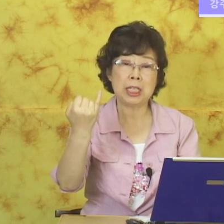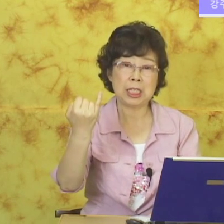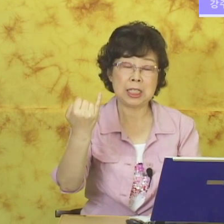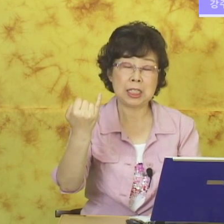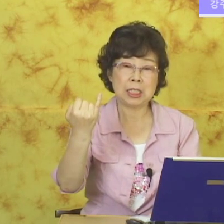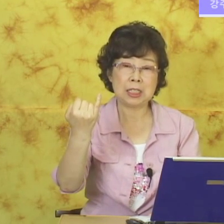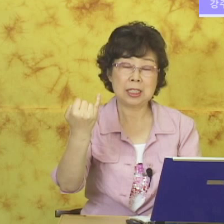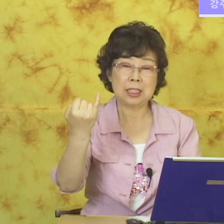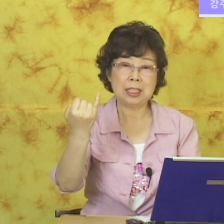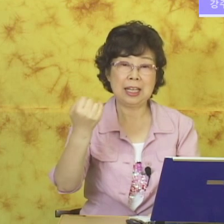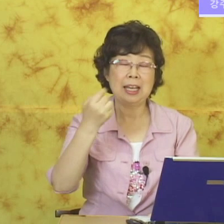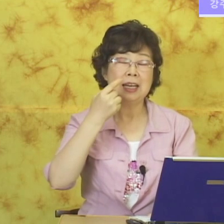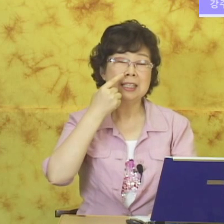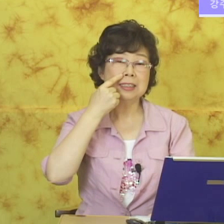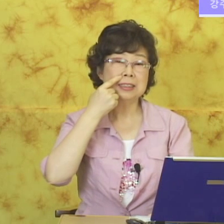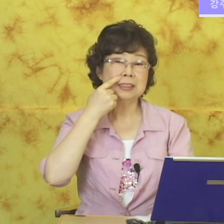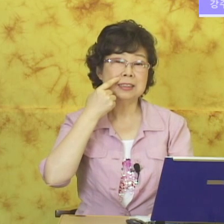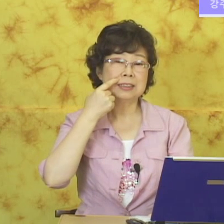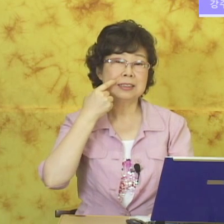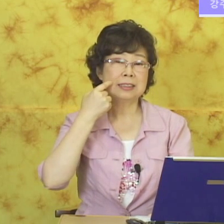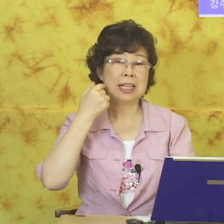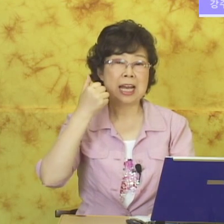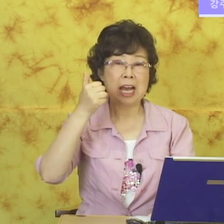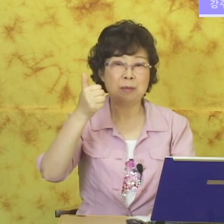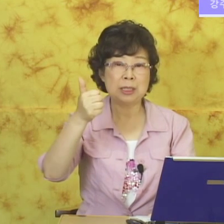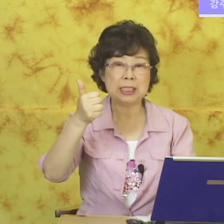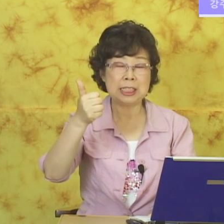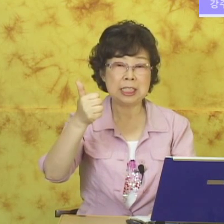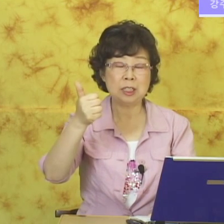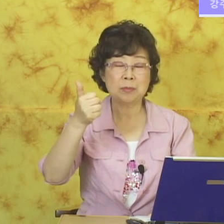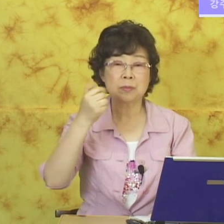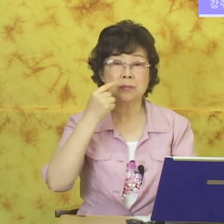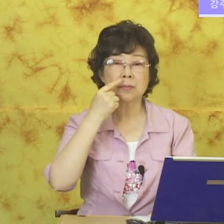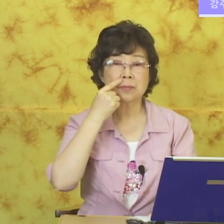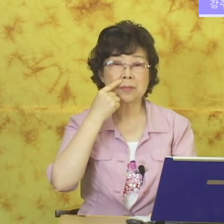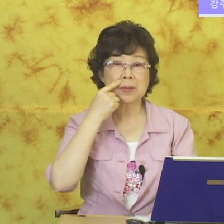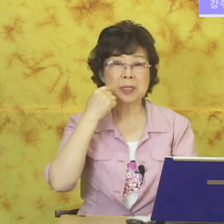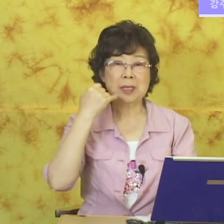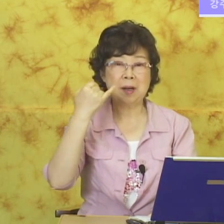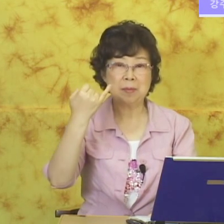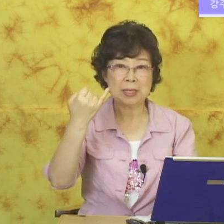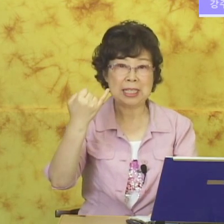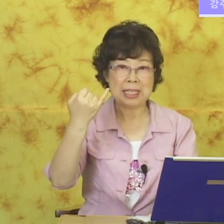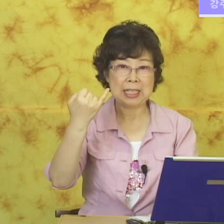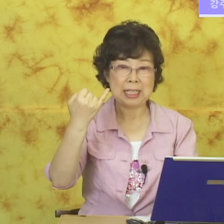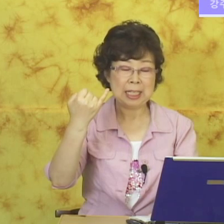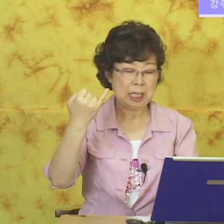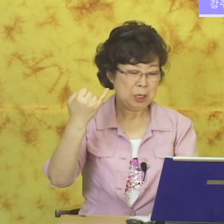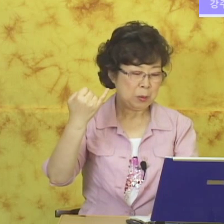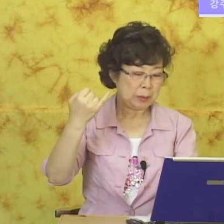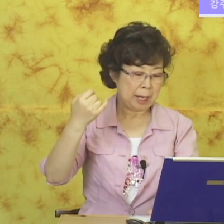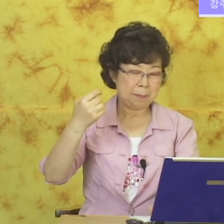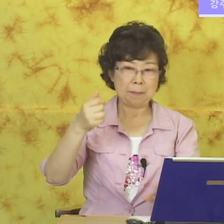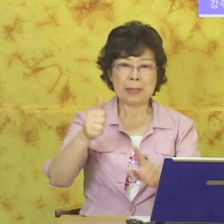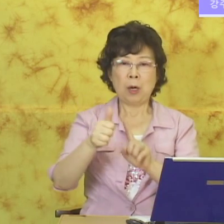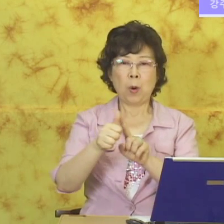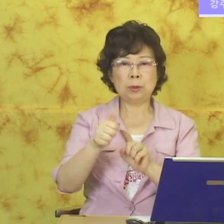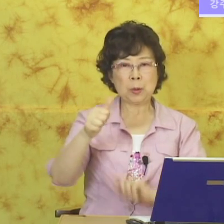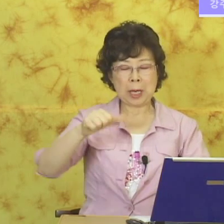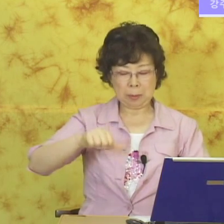니. 예. 아버지. 어머니. 그 다음 5번 손가락